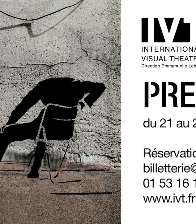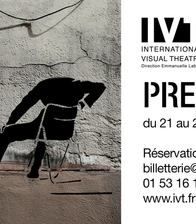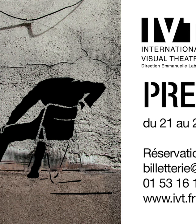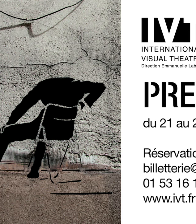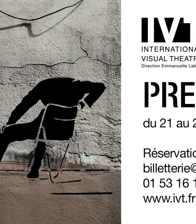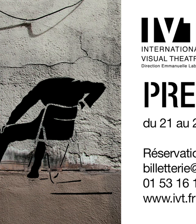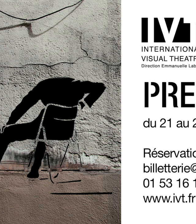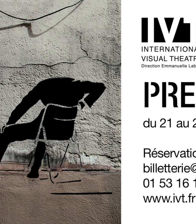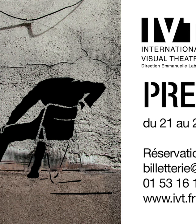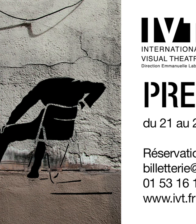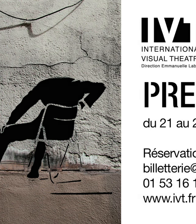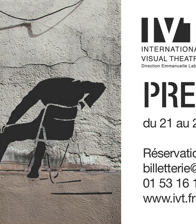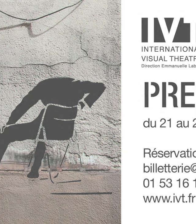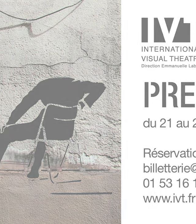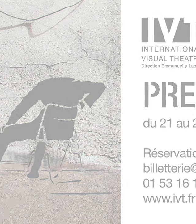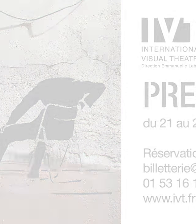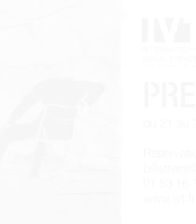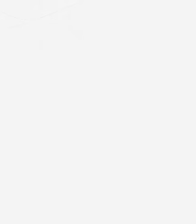Sous-titrage